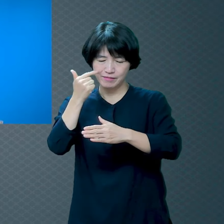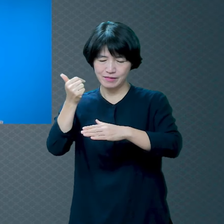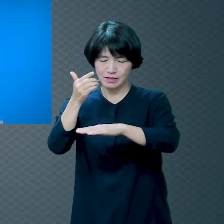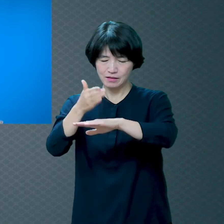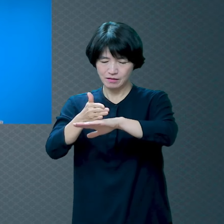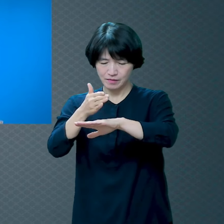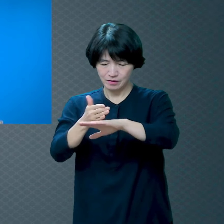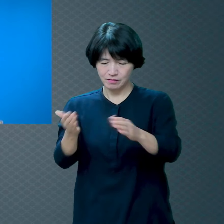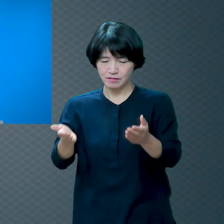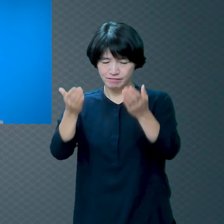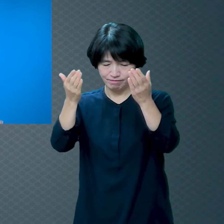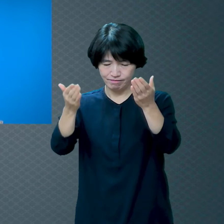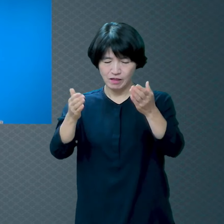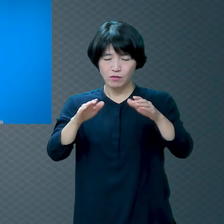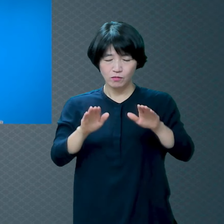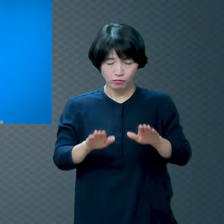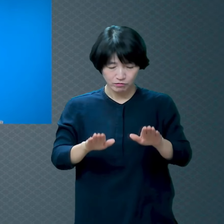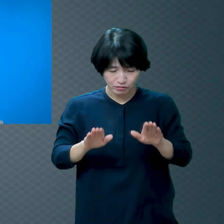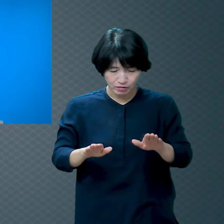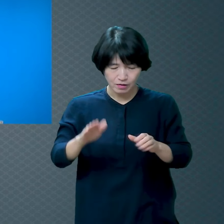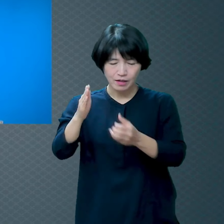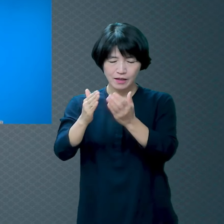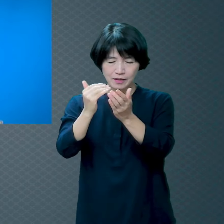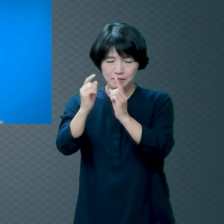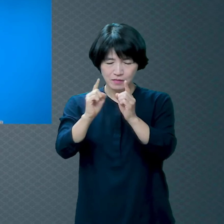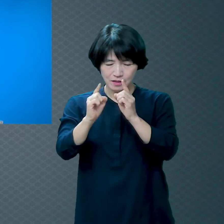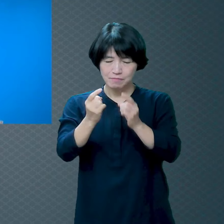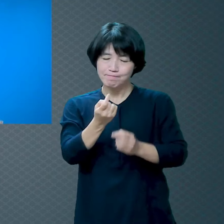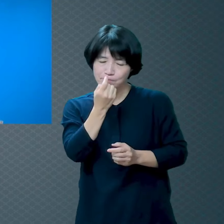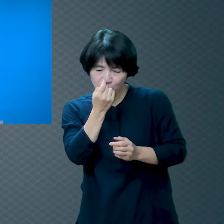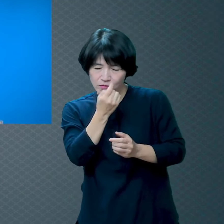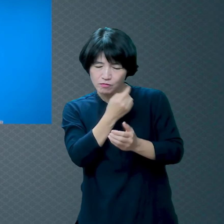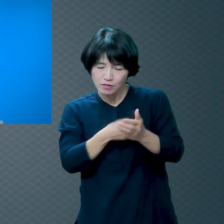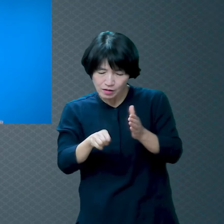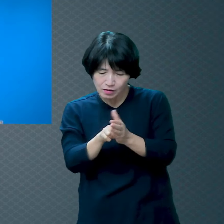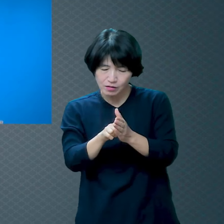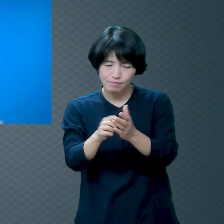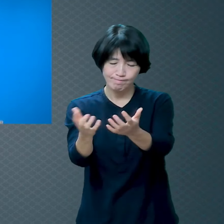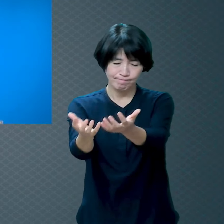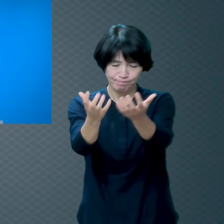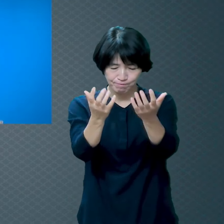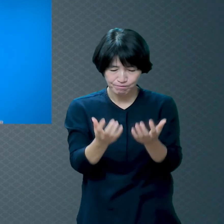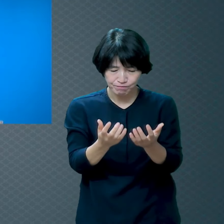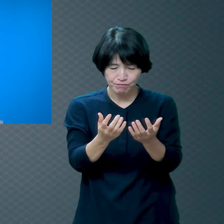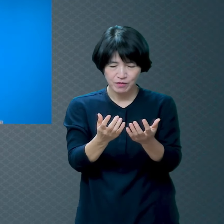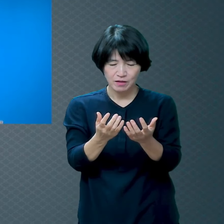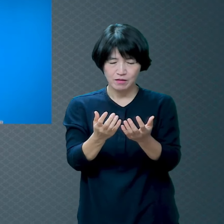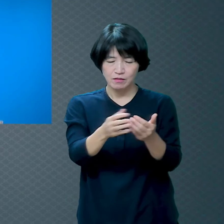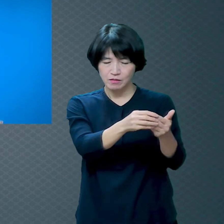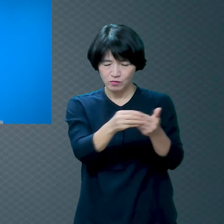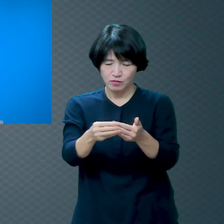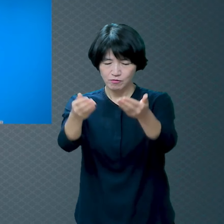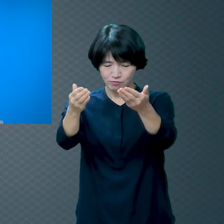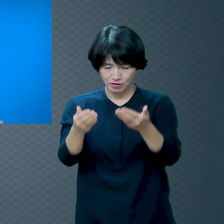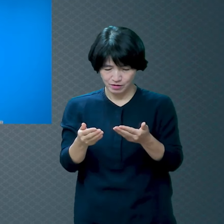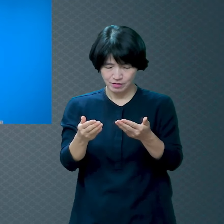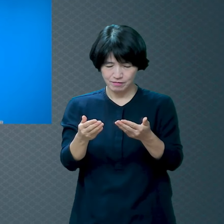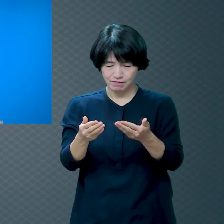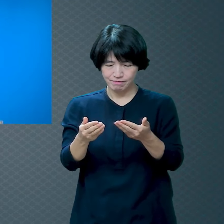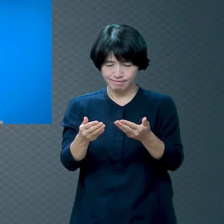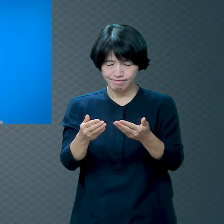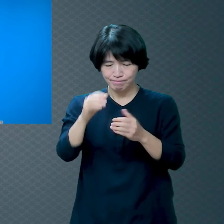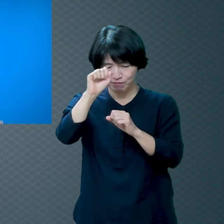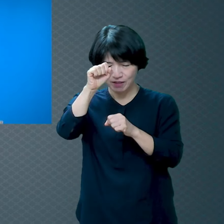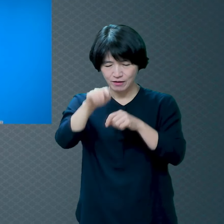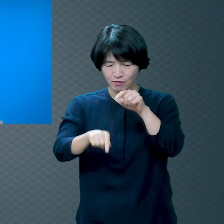하나님의 말씀 앞에 나올 수 있도록 도와주시고 발걸음을 인도해 주신 거 감사합니다